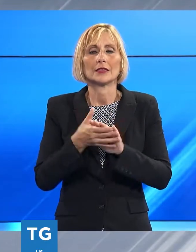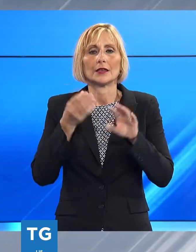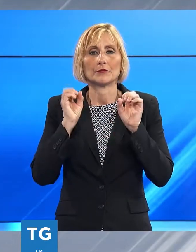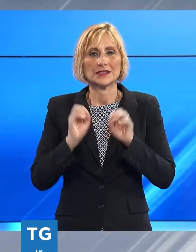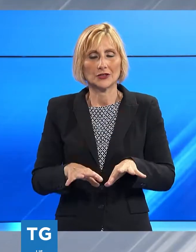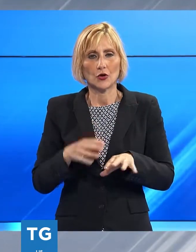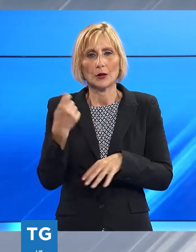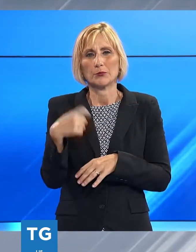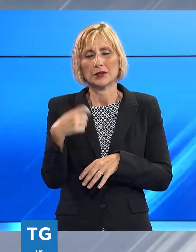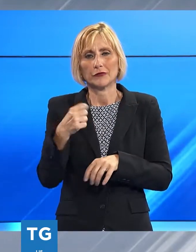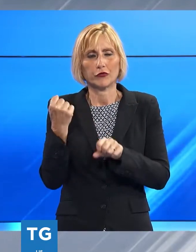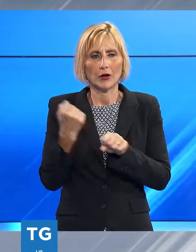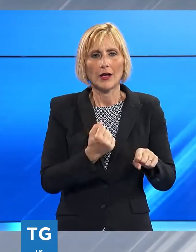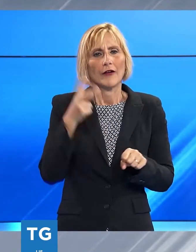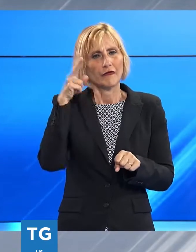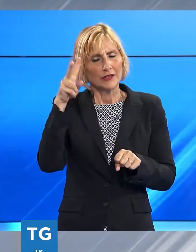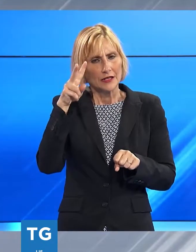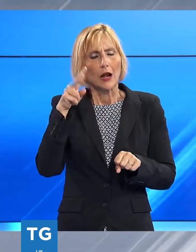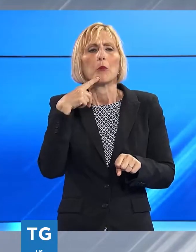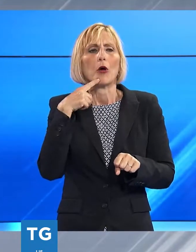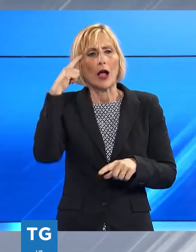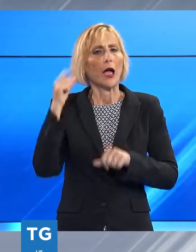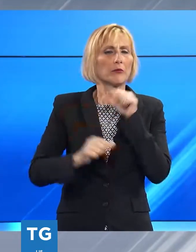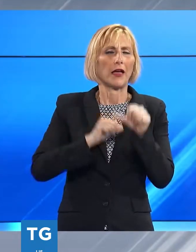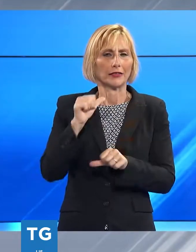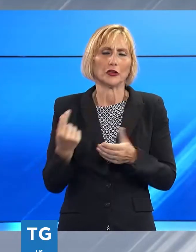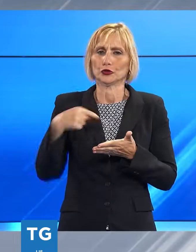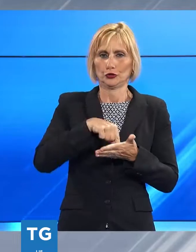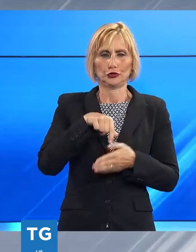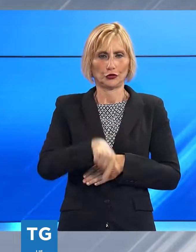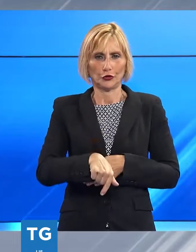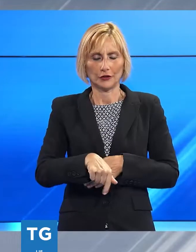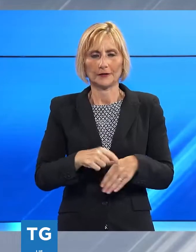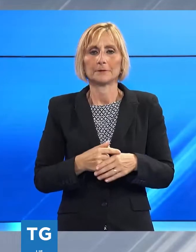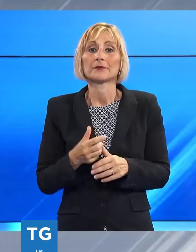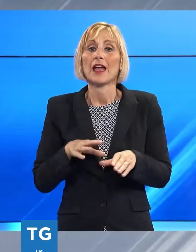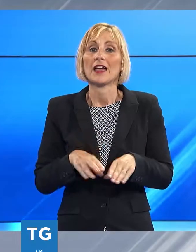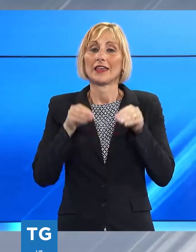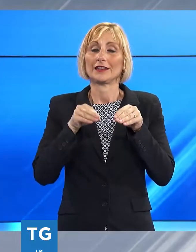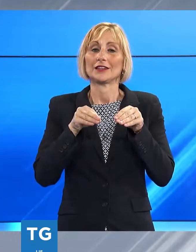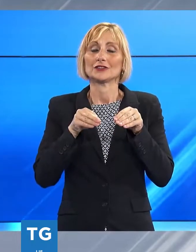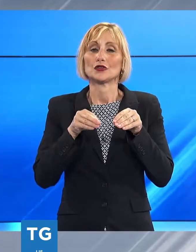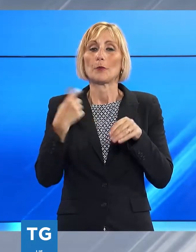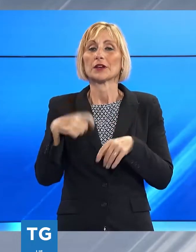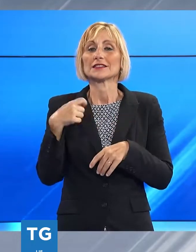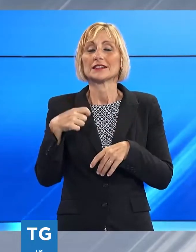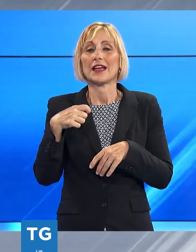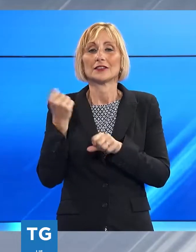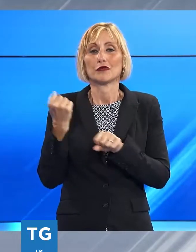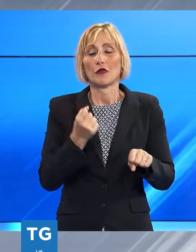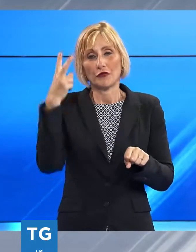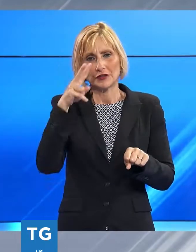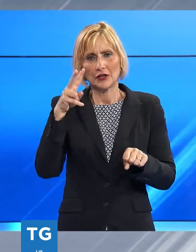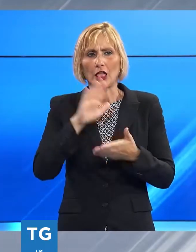della fondazione Versiliana Sono rientrate nel giro di poche ore le inaspettate dimissioni del presidente della fondazione